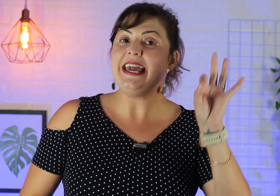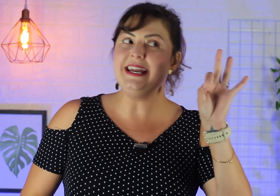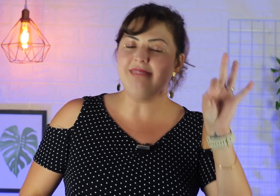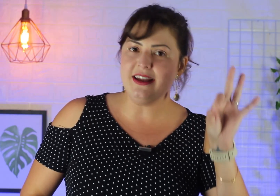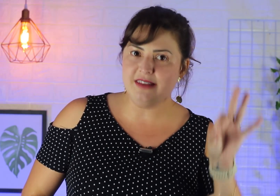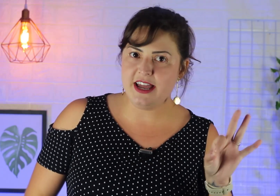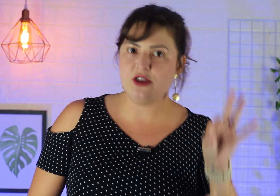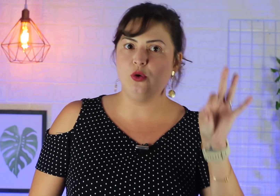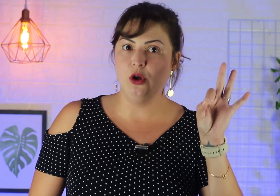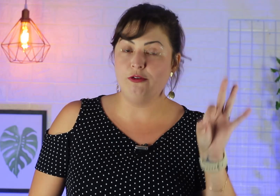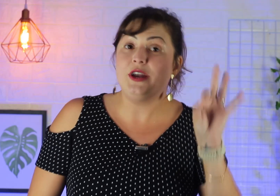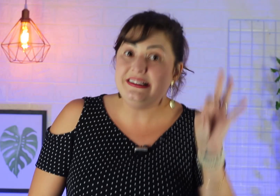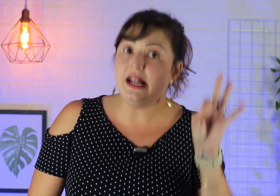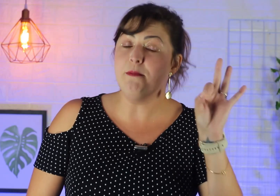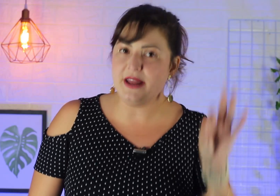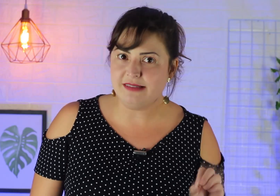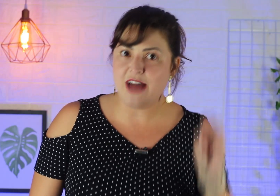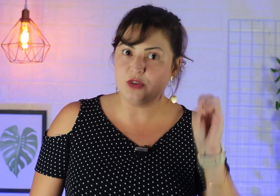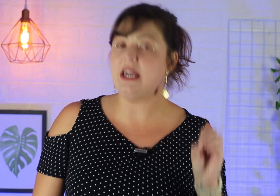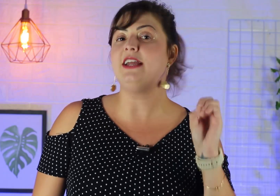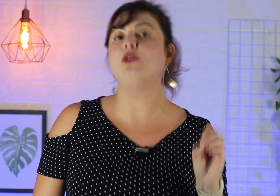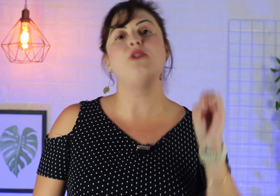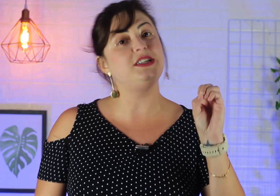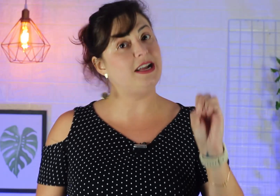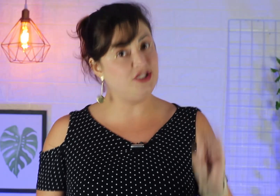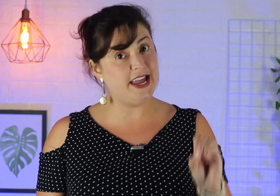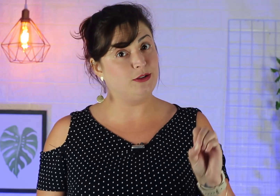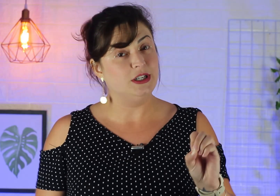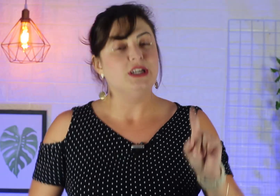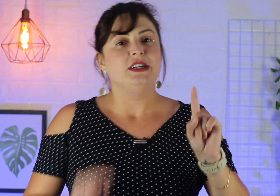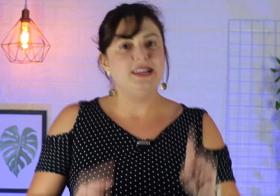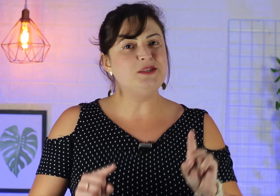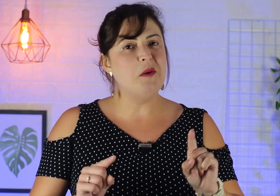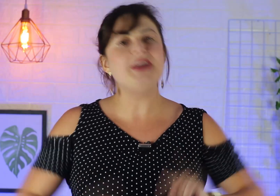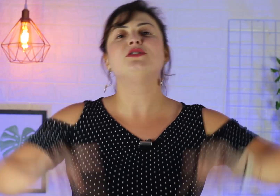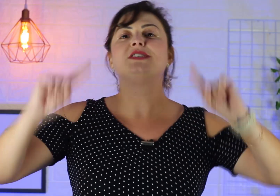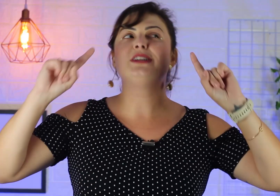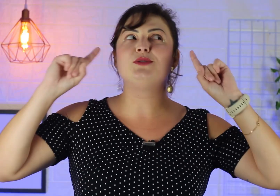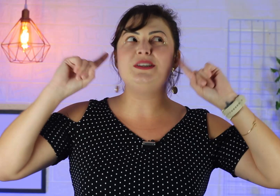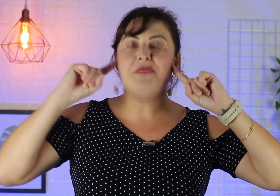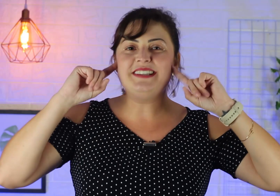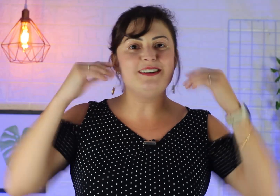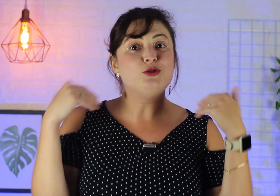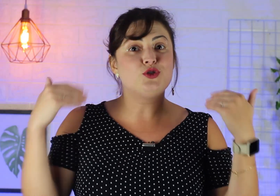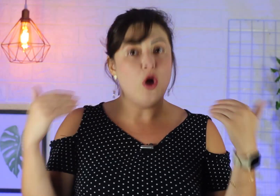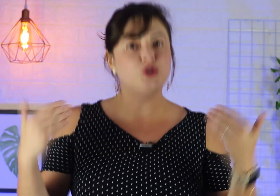entender o louvor, interpretar o que aquele louvor está dizendo. Nesse momento, nós estamos emprestando os nossos